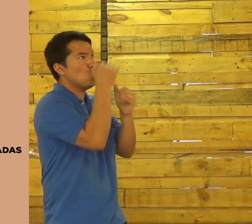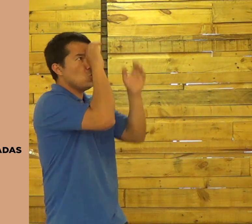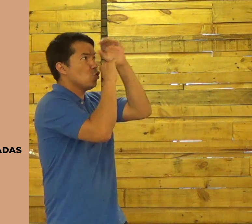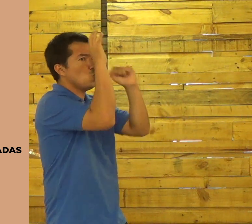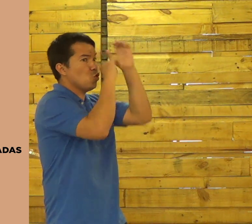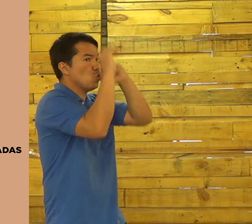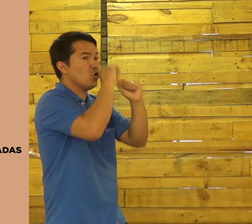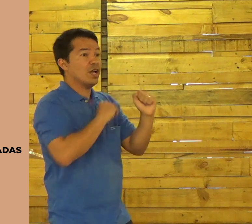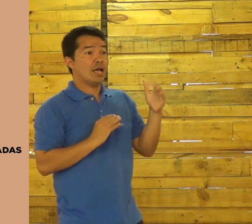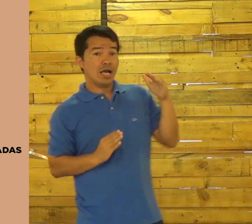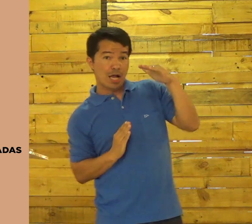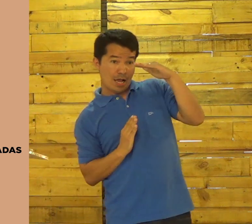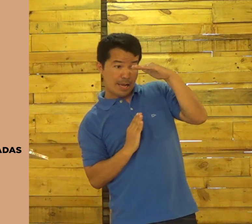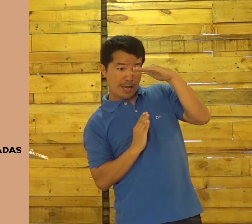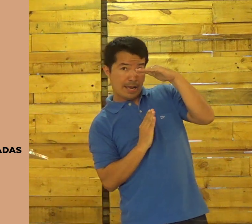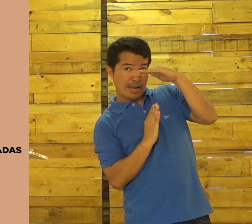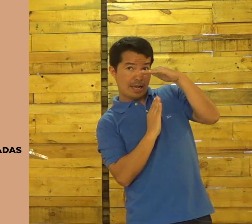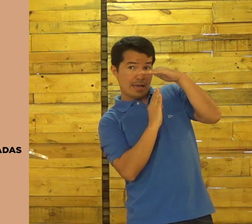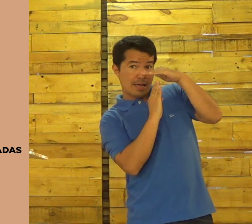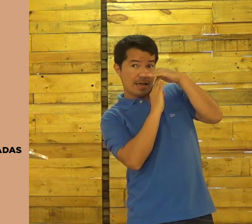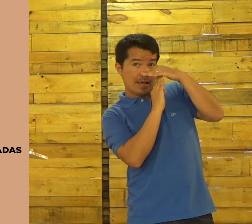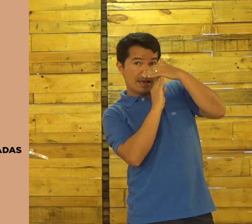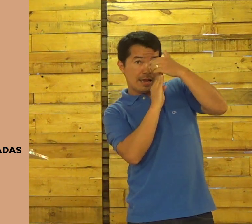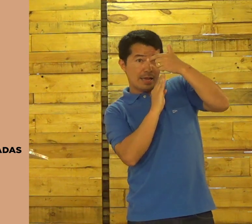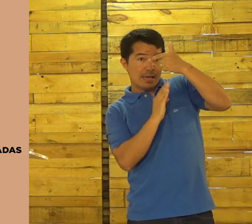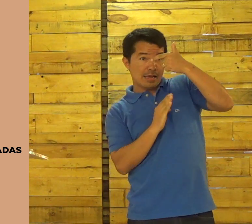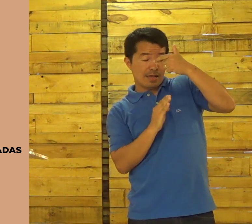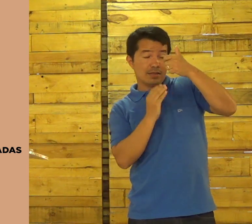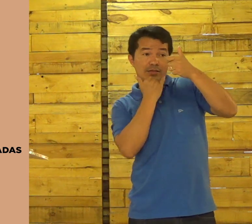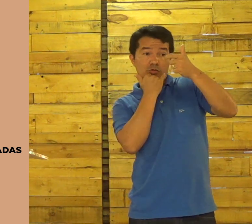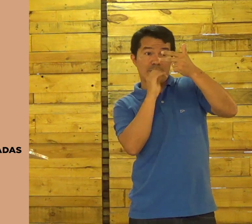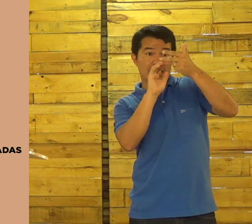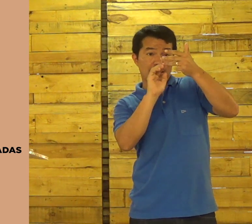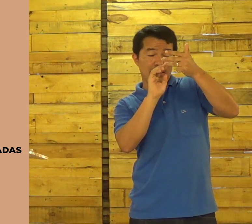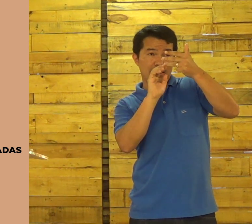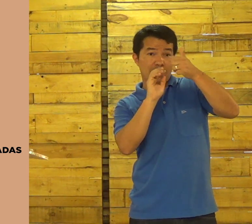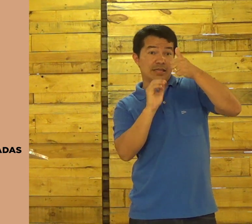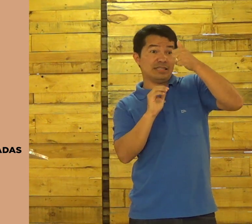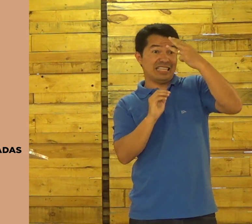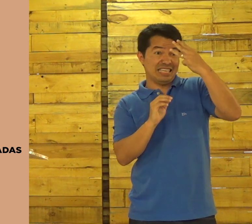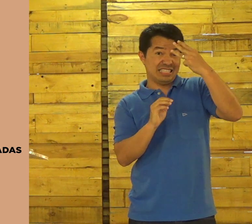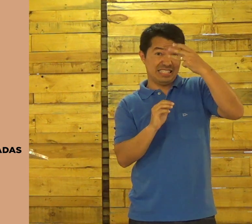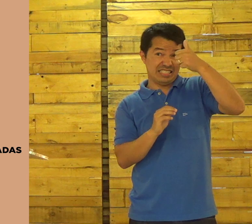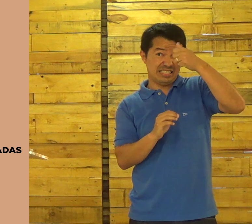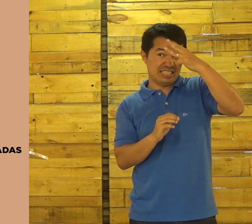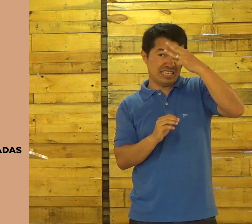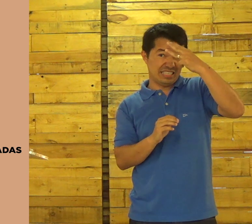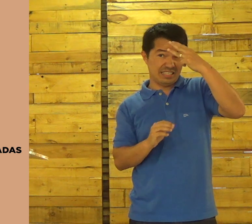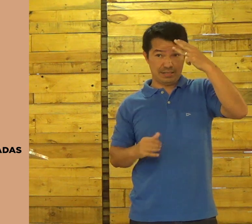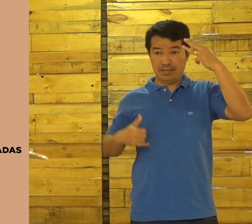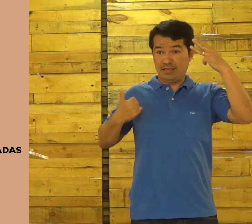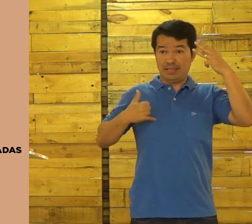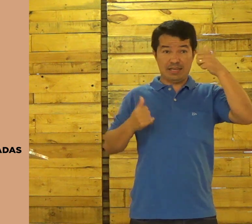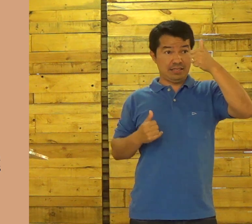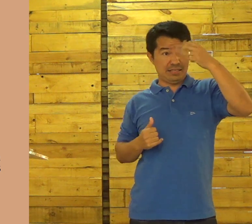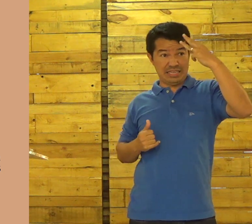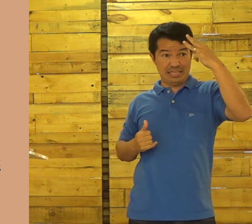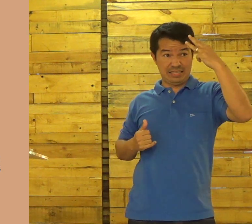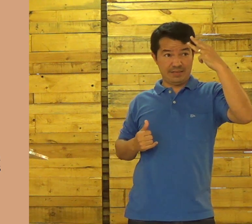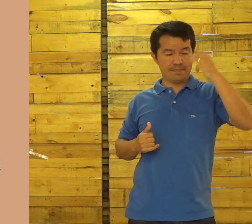até a idade de 13 anos. Até a